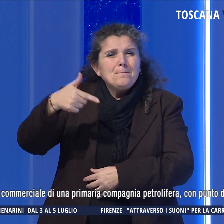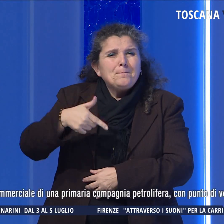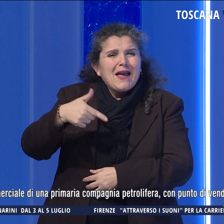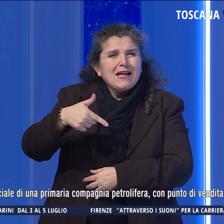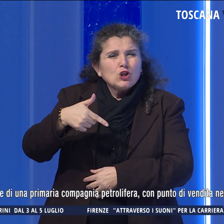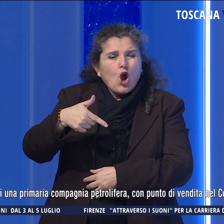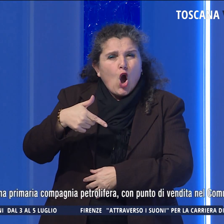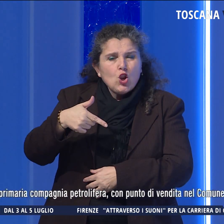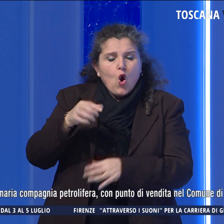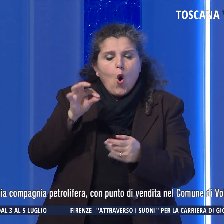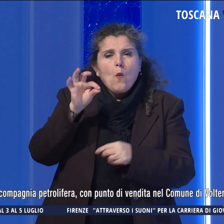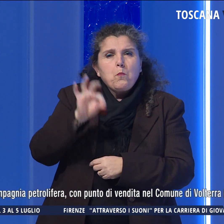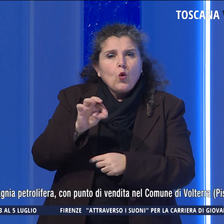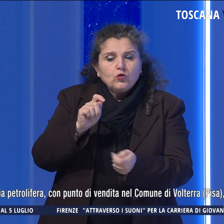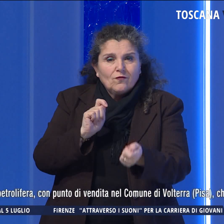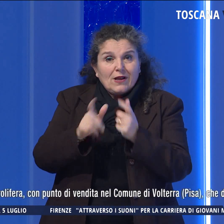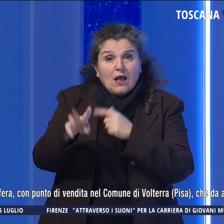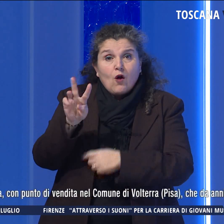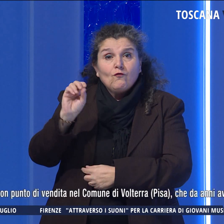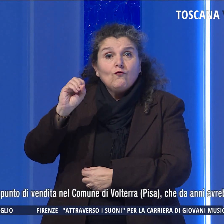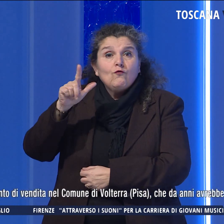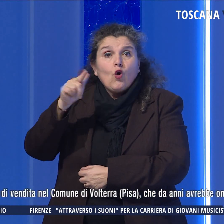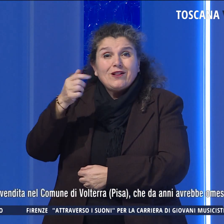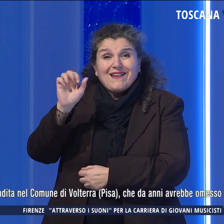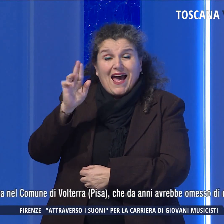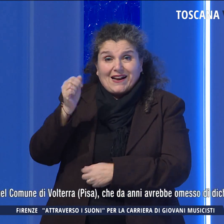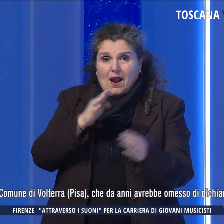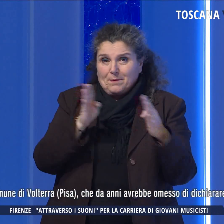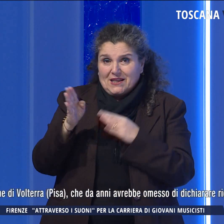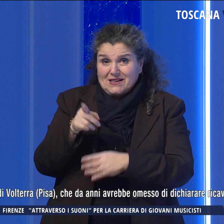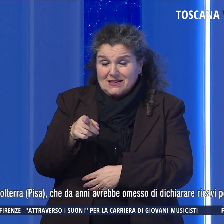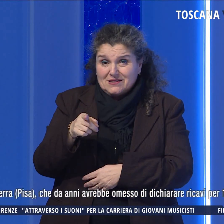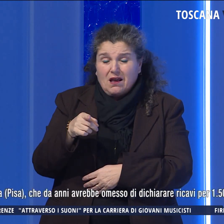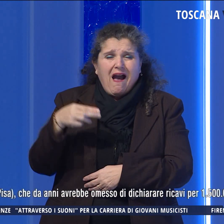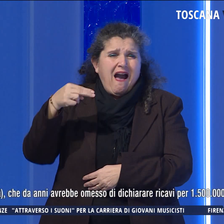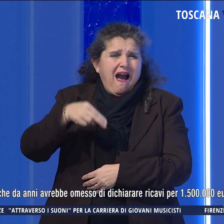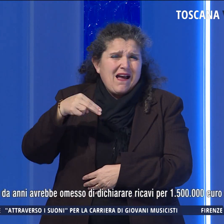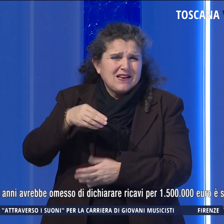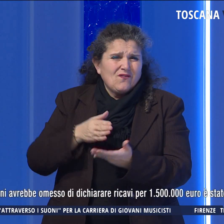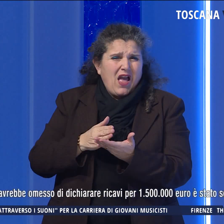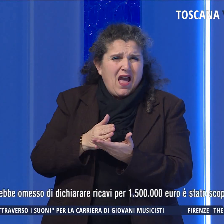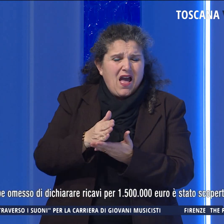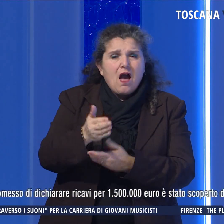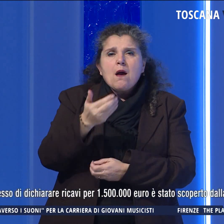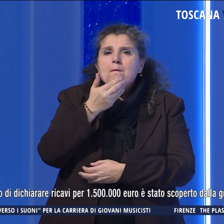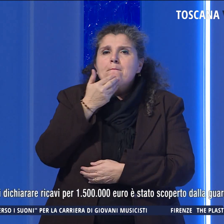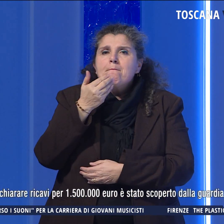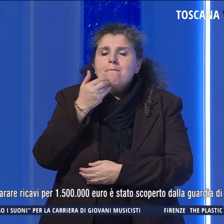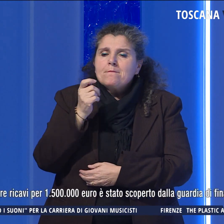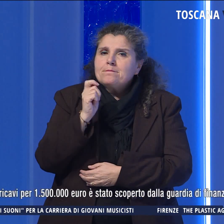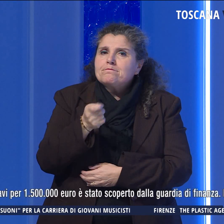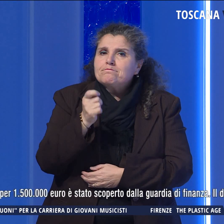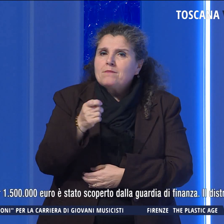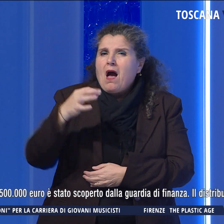con un punto di vendita a Volterra, in provincia di Pisa, che da anni avrebbe omesso di dichiarare